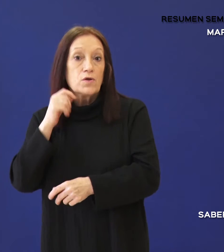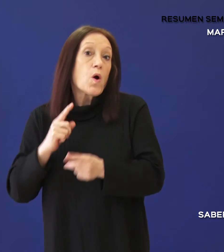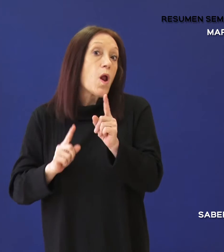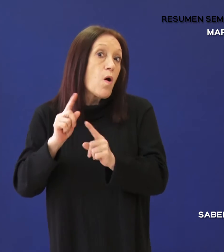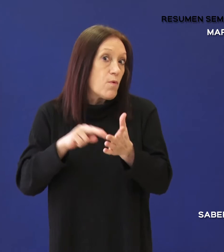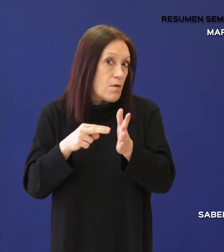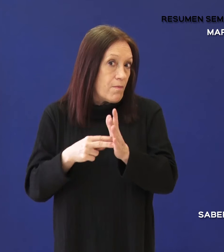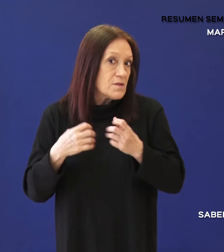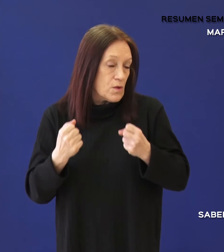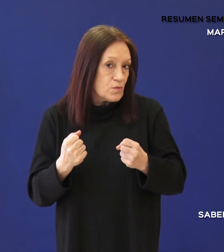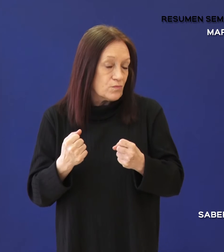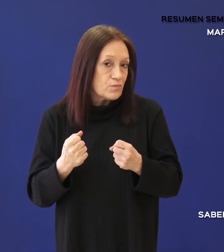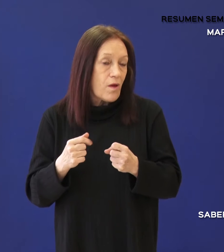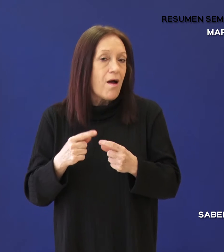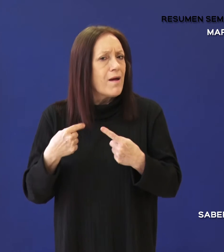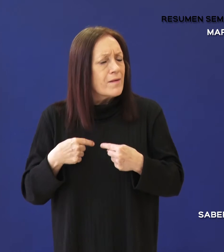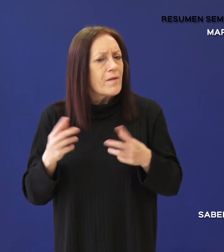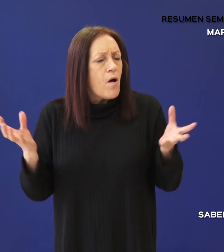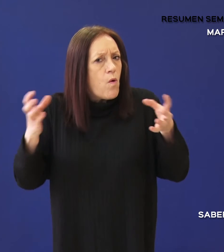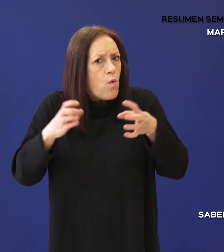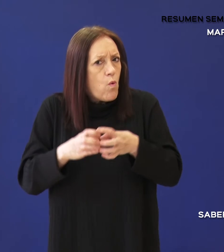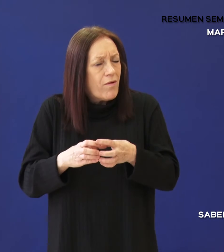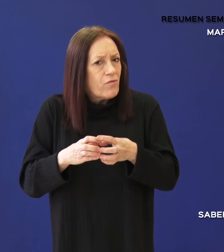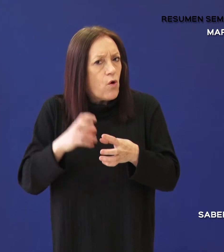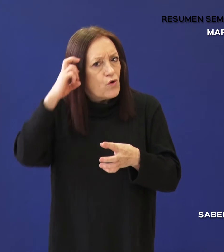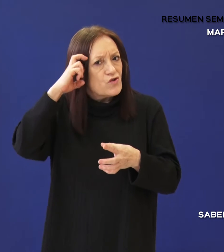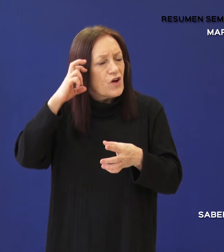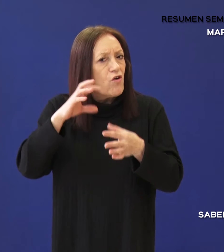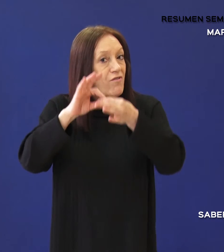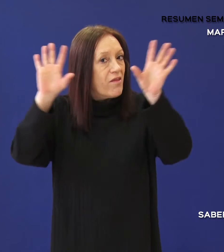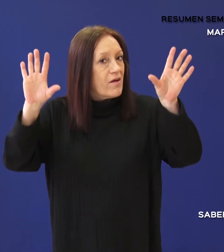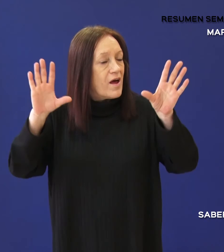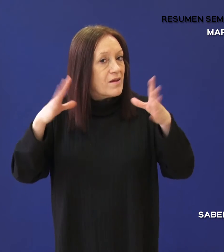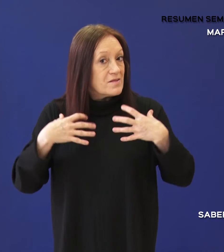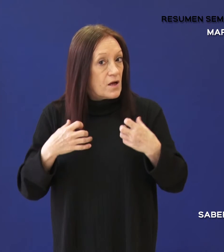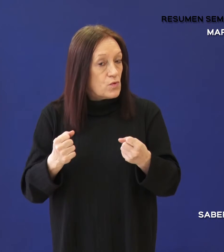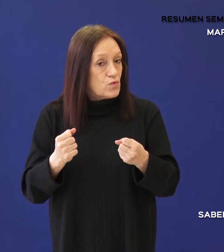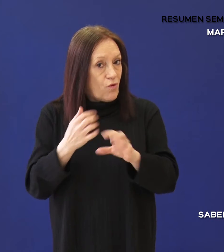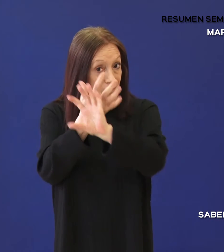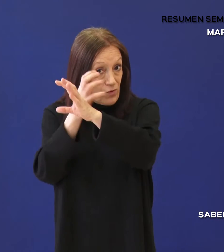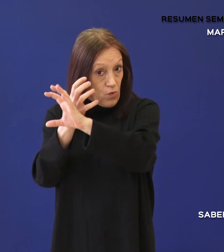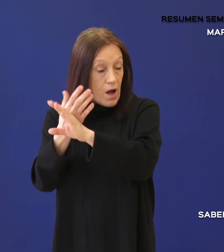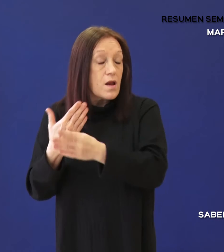en Santa Cruz. En el marco del encuentro del Consejo Federal de Salud, que se realizó de manera virtual,